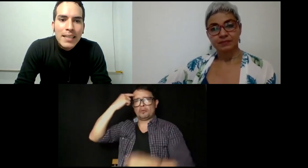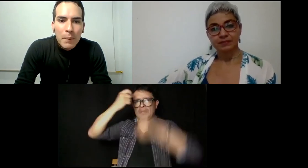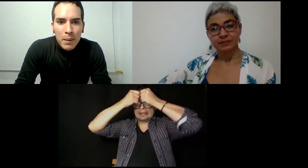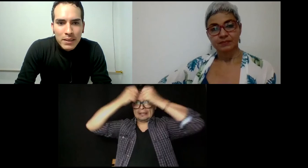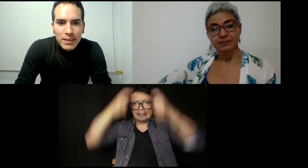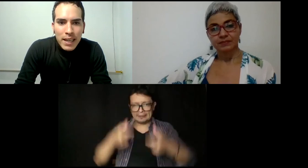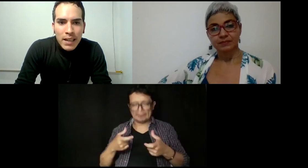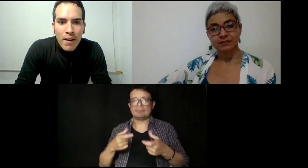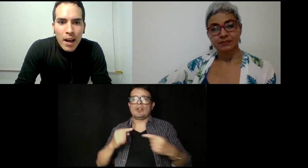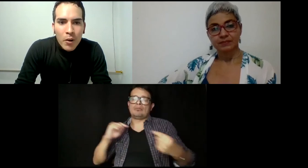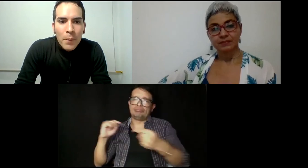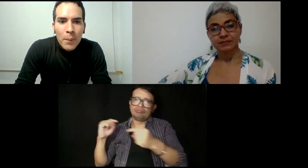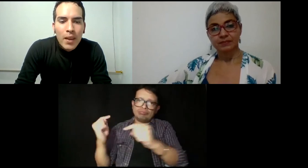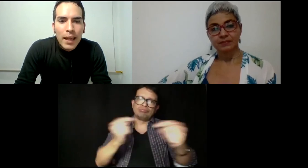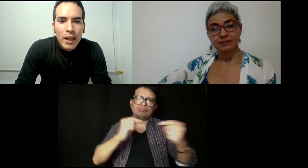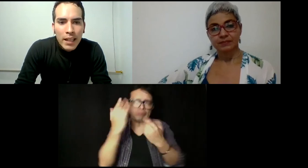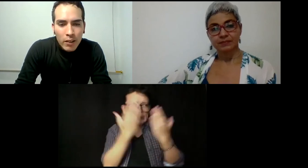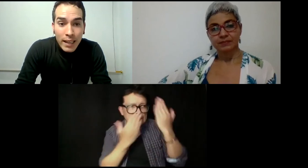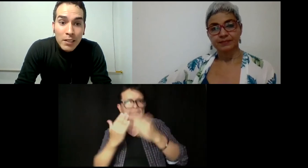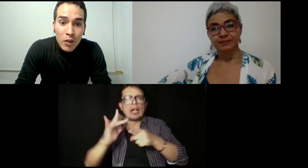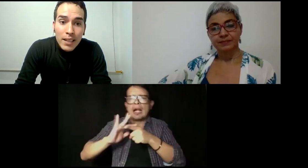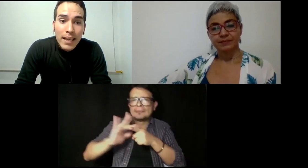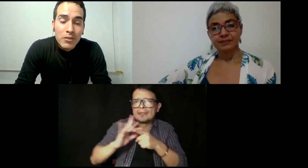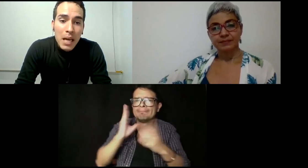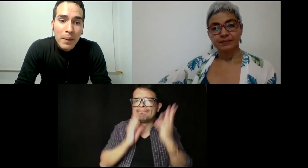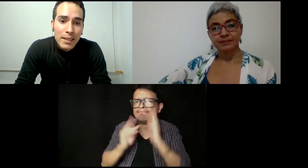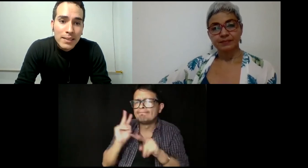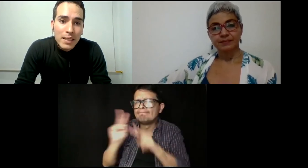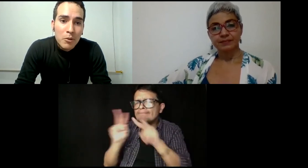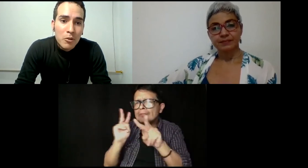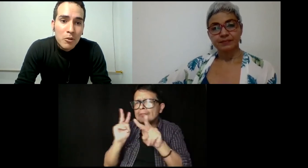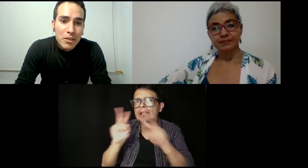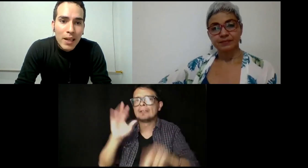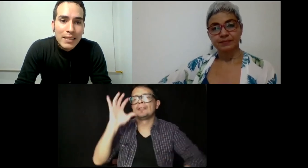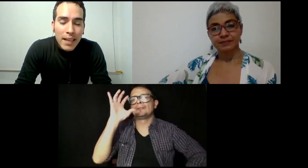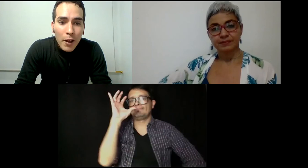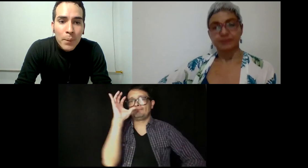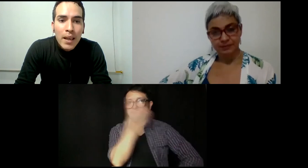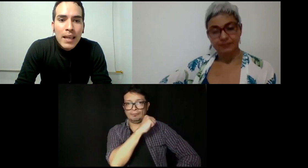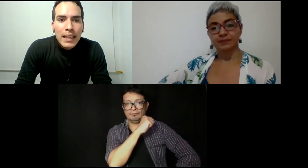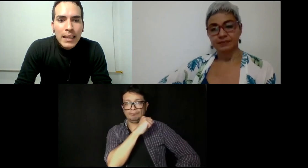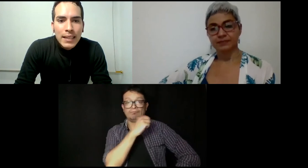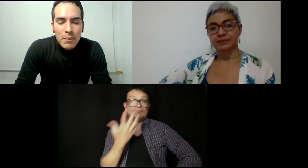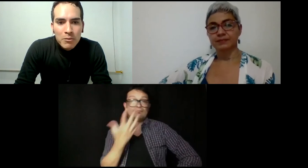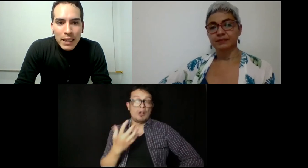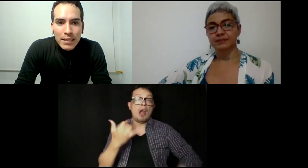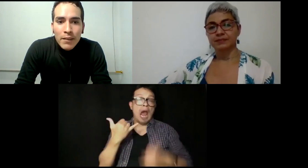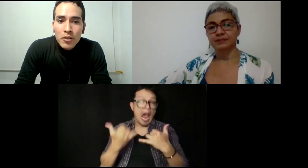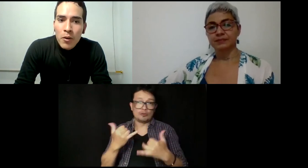también pues he trabajado en el INSOR que es una dependencia por supuesto del Estado y desde mi experiencia he visto varias